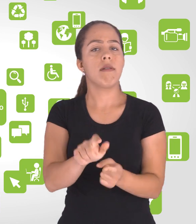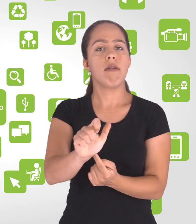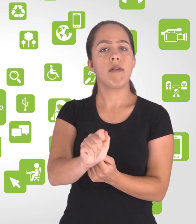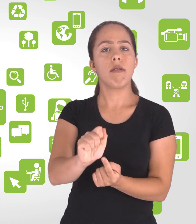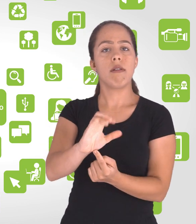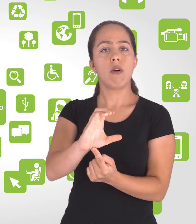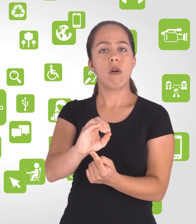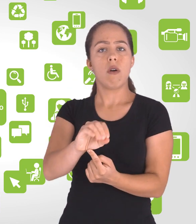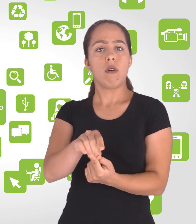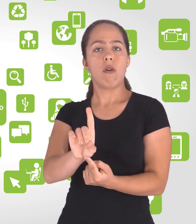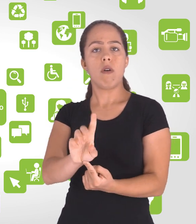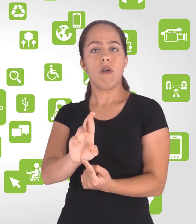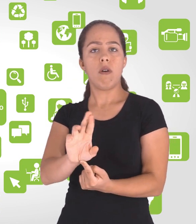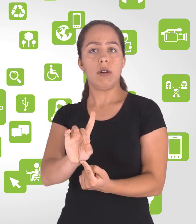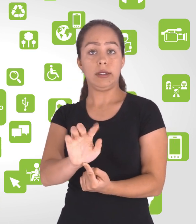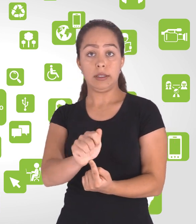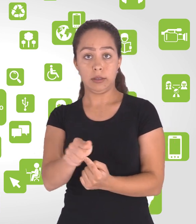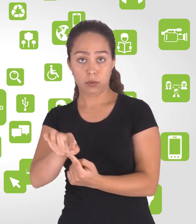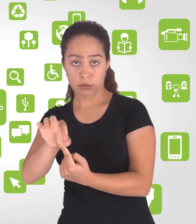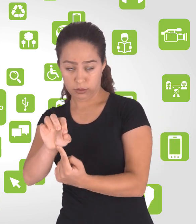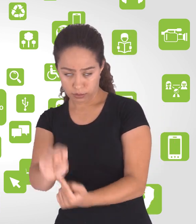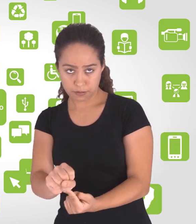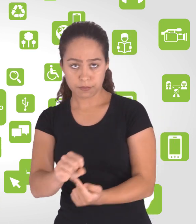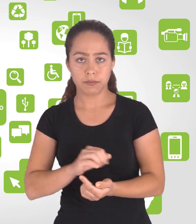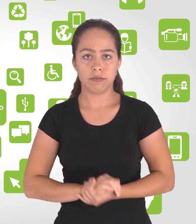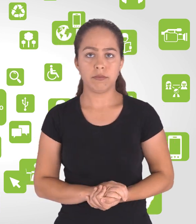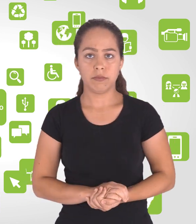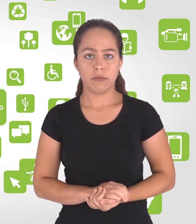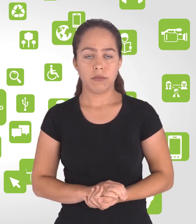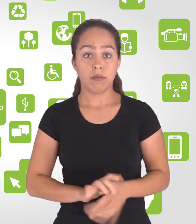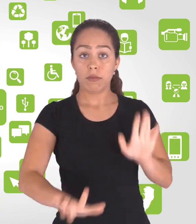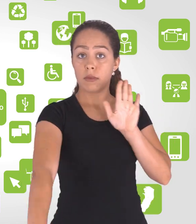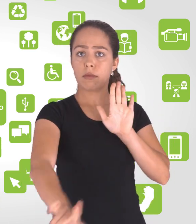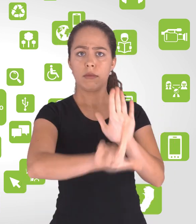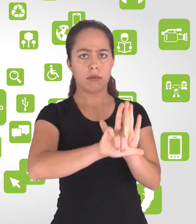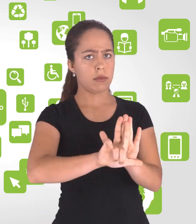tribunais acerca das normas. São as sentenças, os acórdãos.